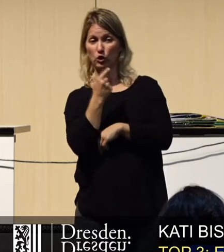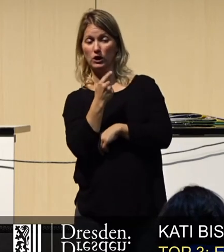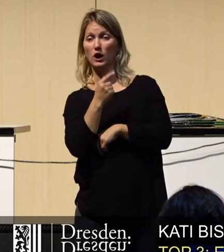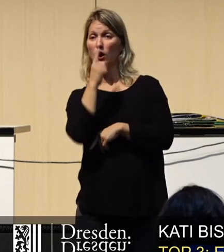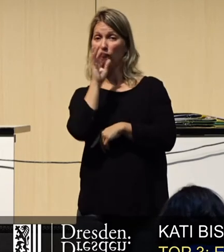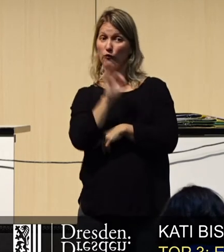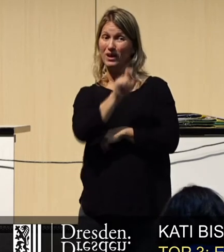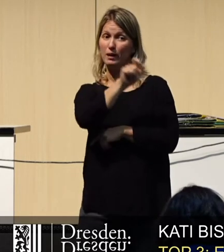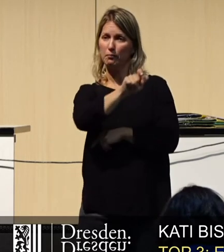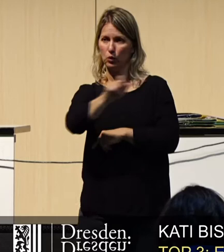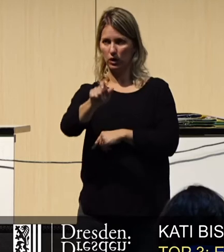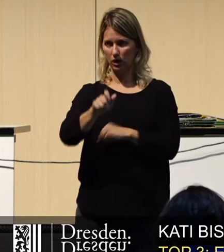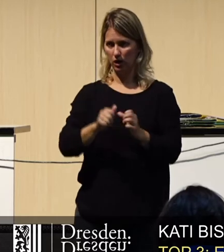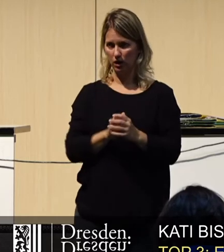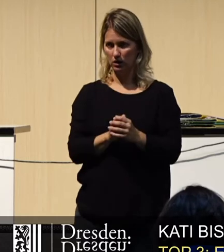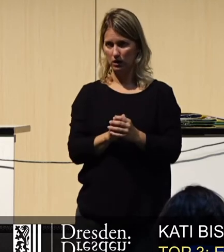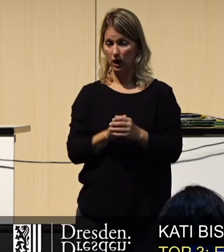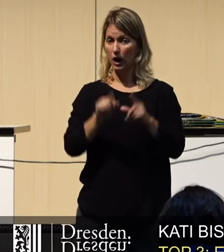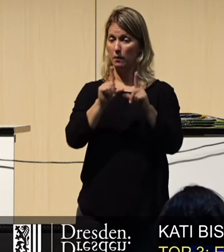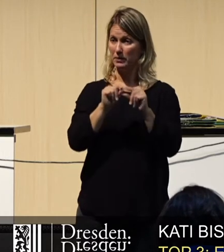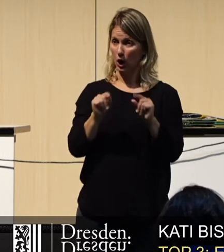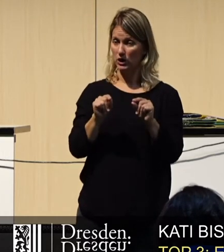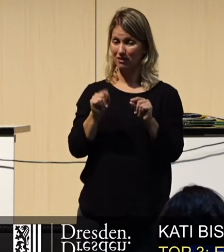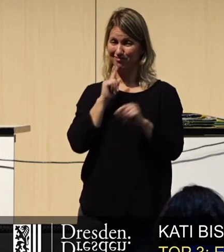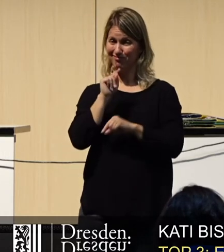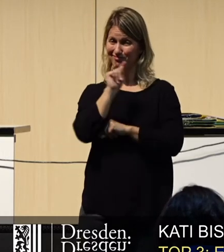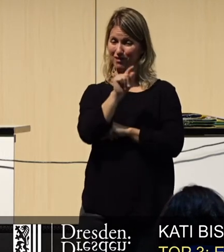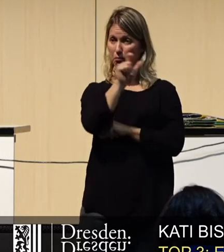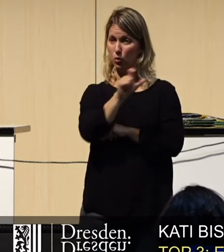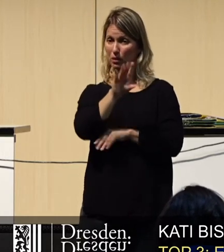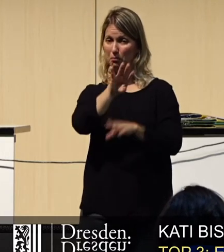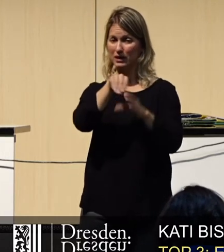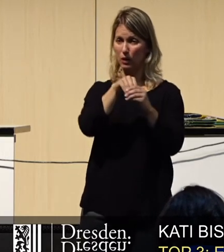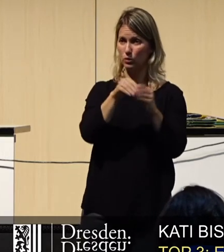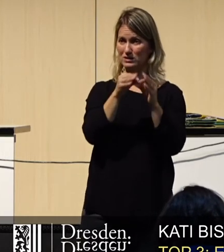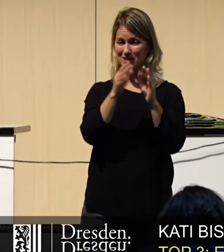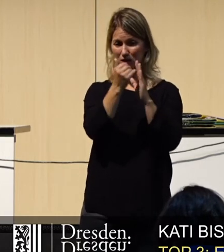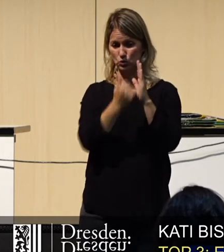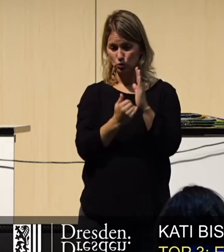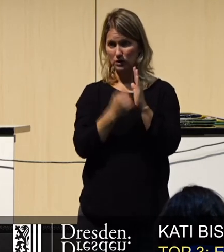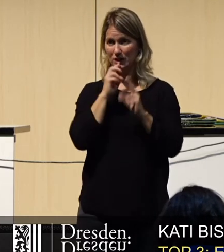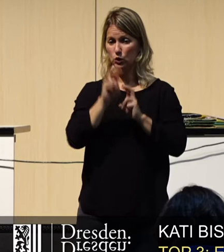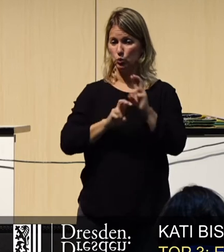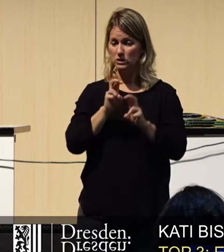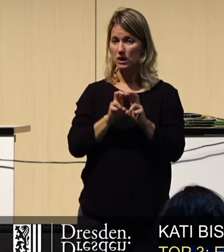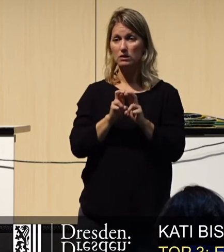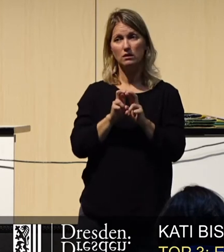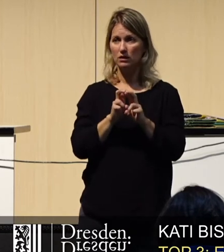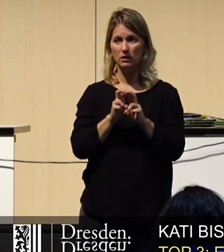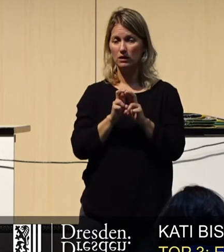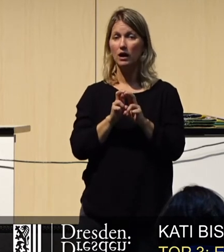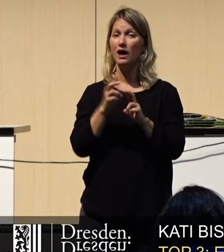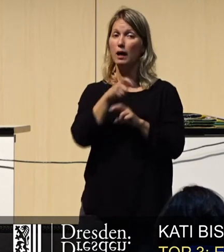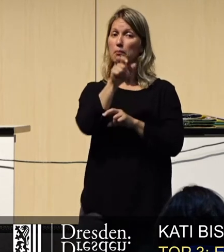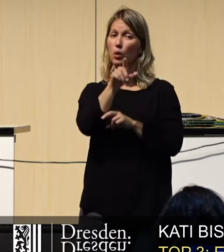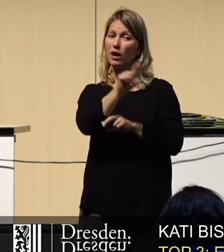Bürgerinnen und Bürger. Das heißt, um die Bürgerbeteiligungssatzung zu nutzen, bedarf es eines Antrags aus